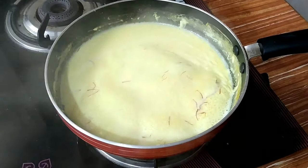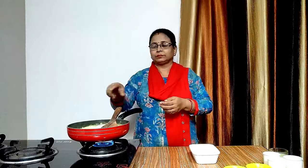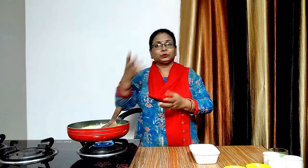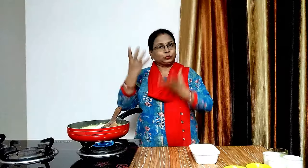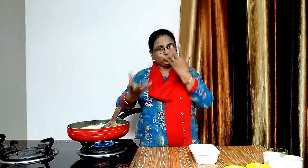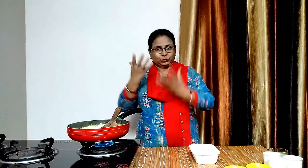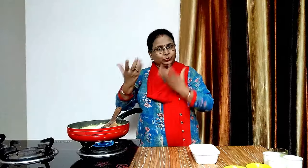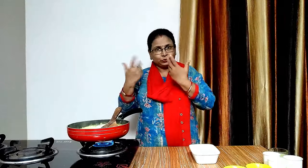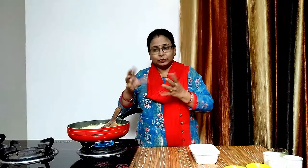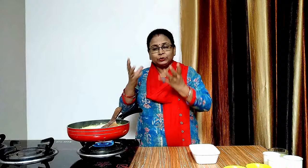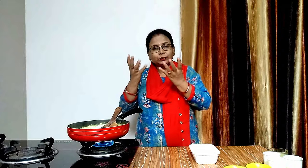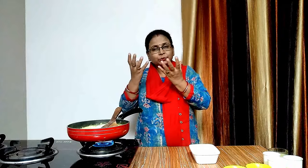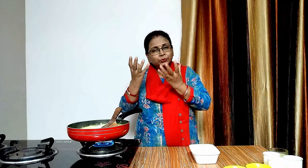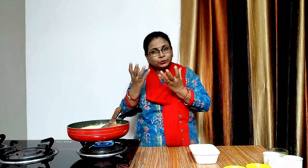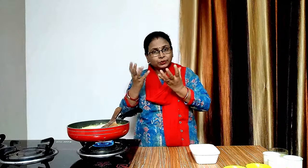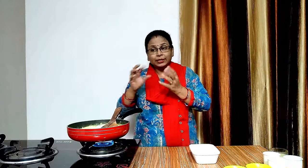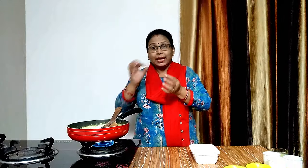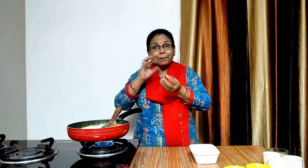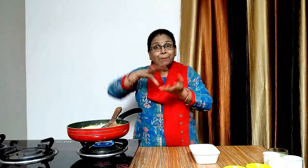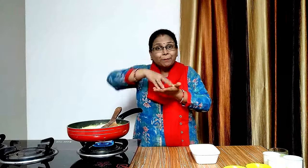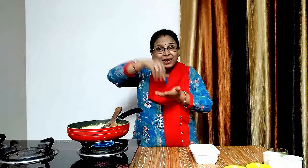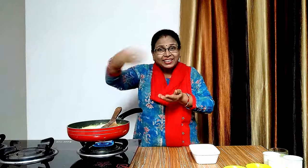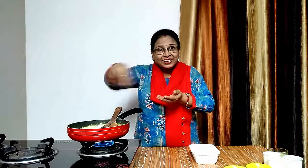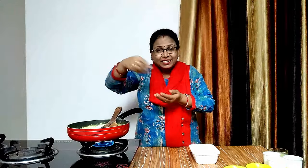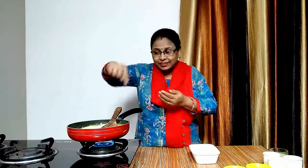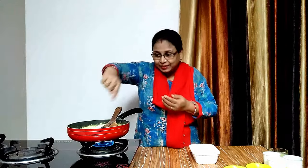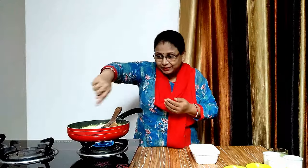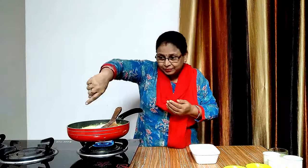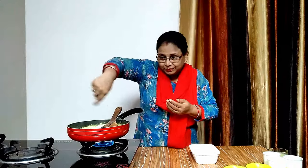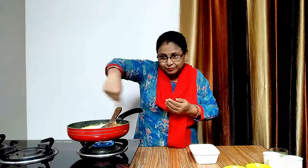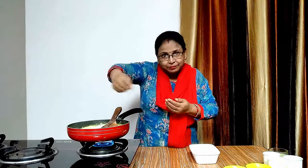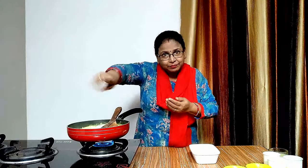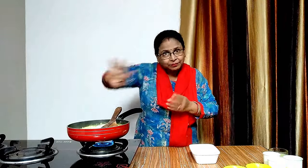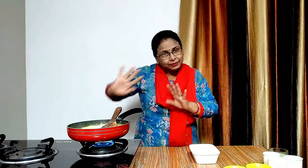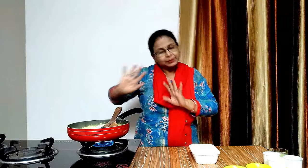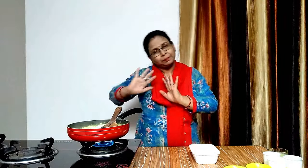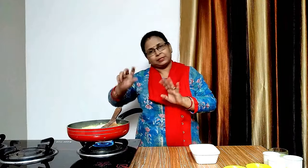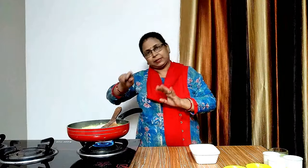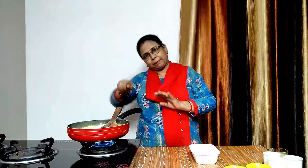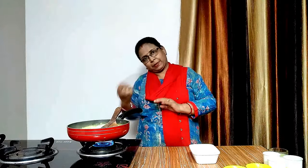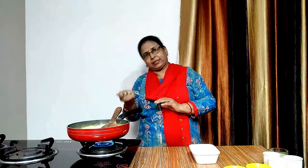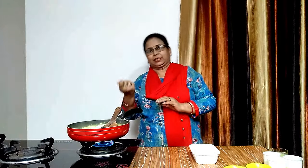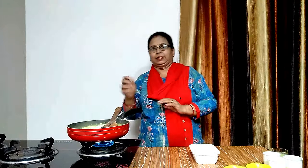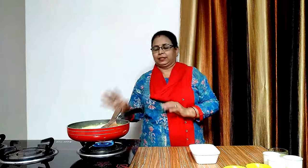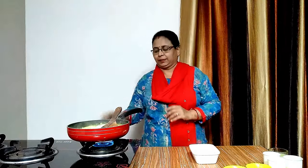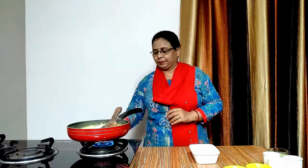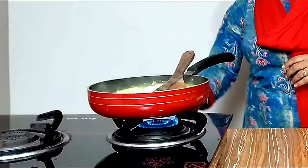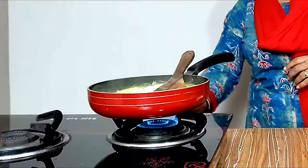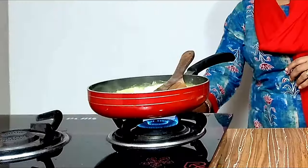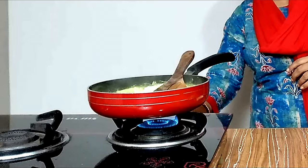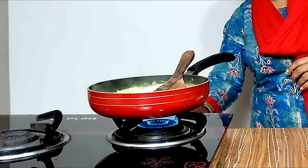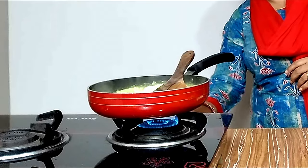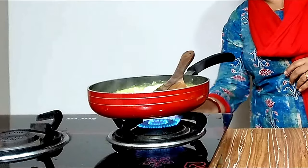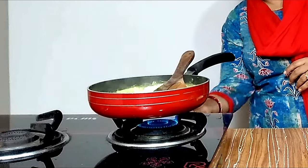देखिए दूद अच्छे से उबल चुका है और अलका गाड़ा भी हो चुका है जब दूद के चारो तरफ मलाई जम जाए तब इसके कैस बन कर देंगे